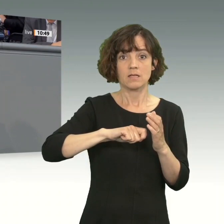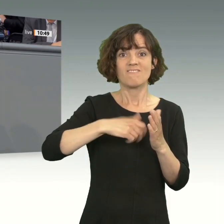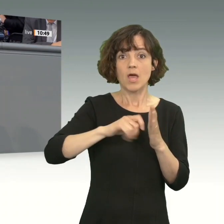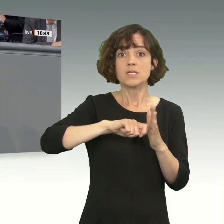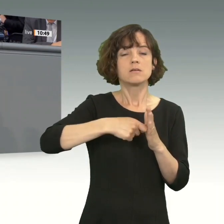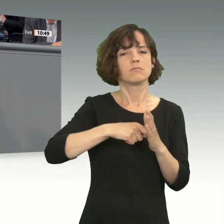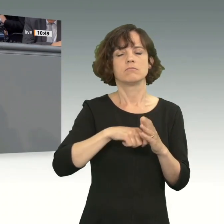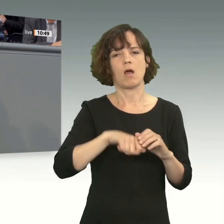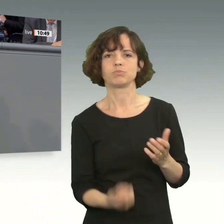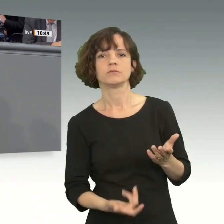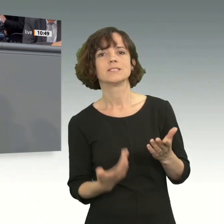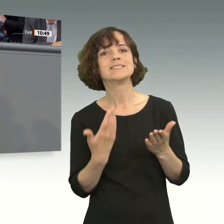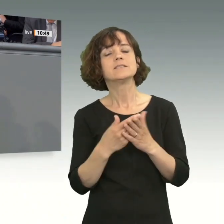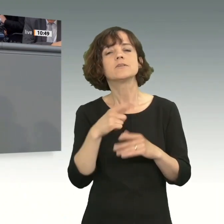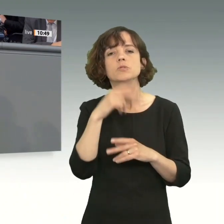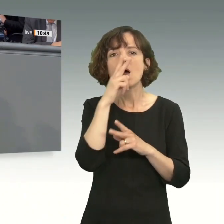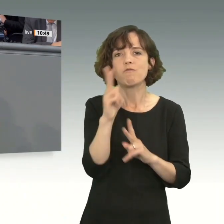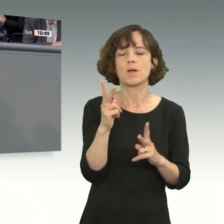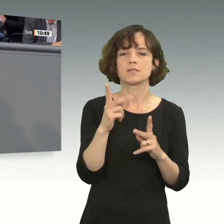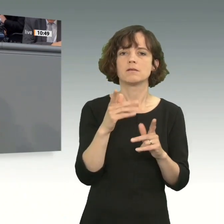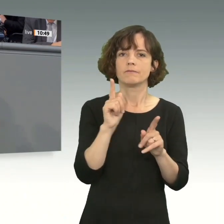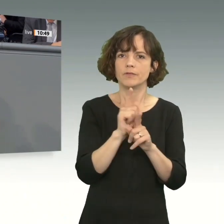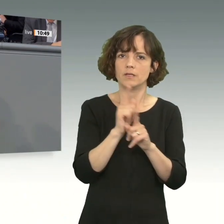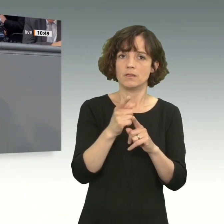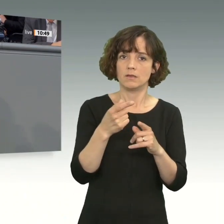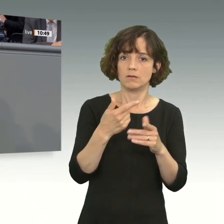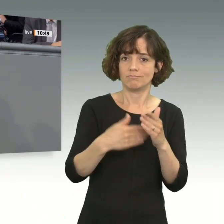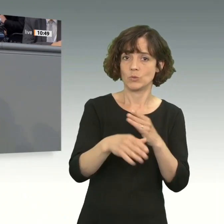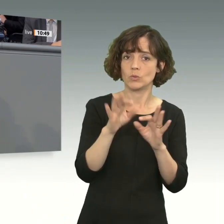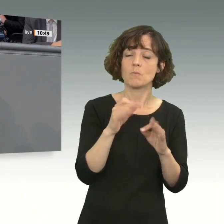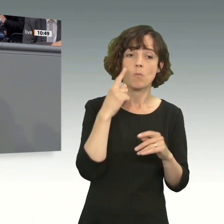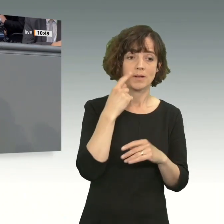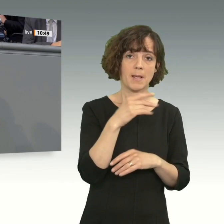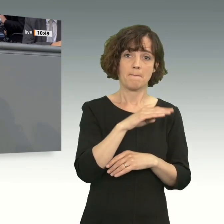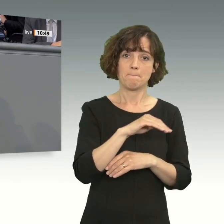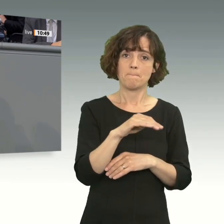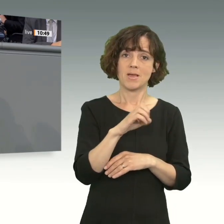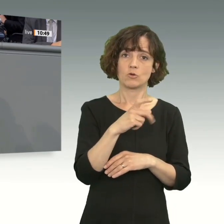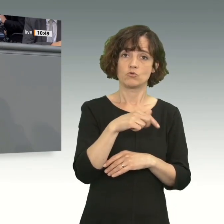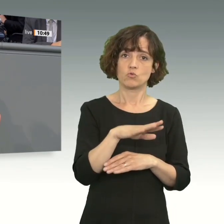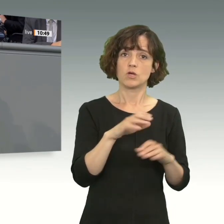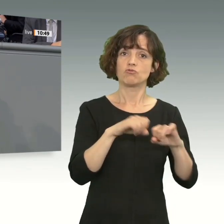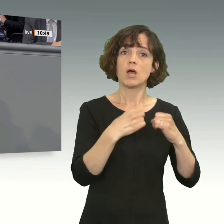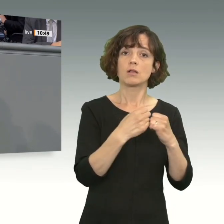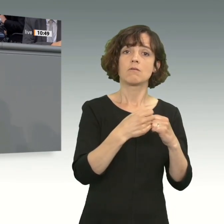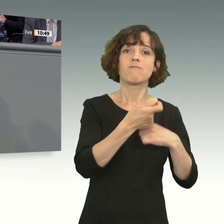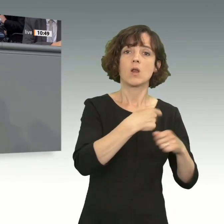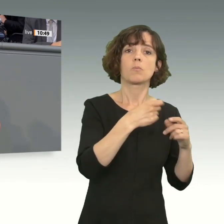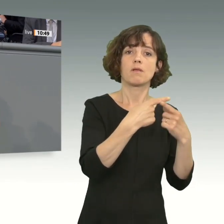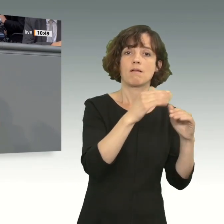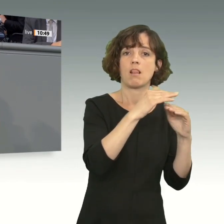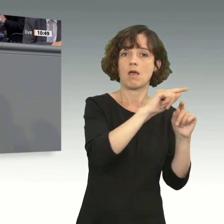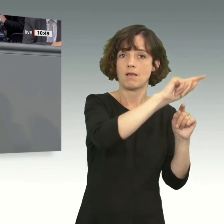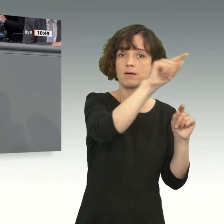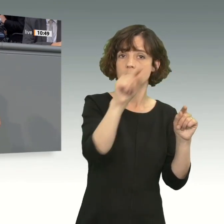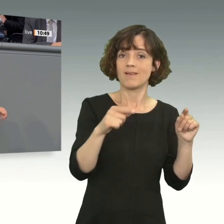dass wir First Mover bleiben. Denn die Markus Suhr-Staaten verhandeln gerade mit vielen anderen Ländern. Und ich kann Ihnen sagen, wenn wir nicht einer der